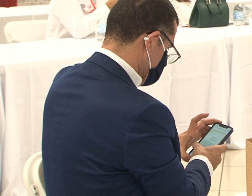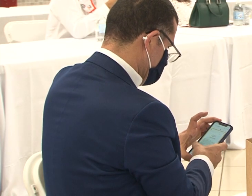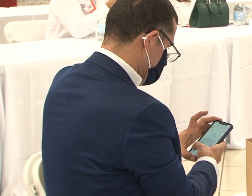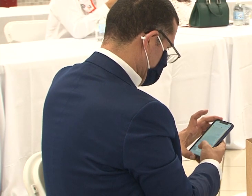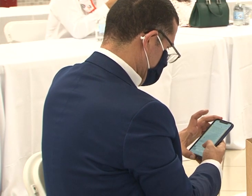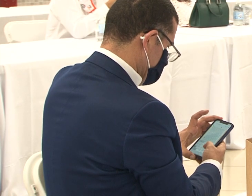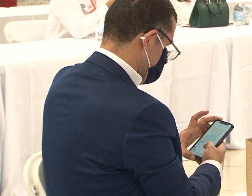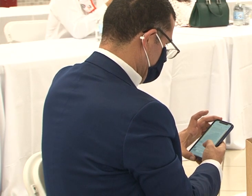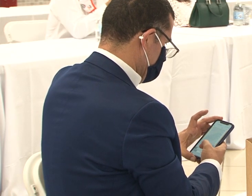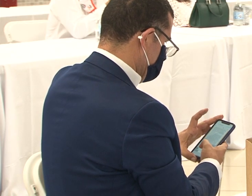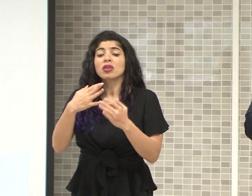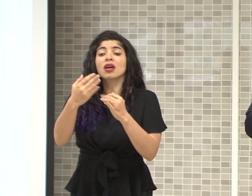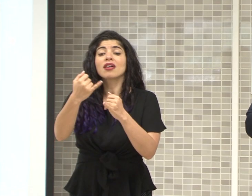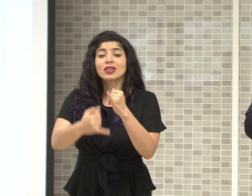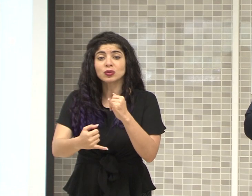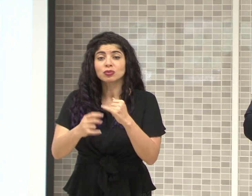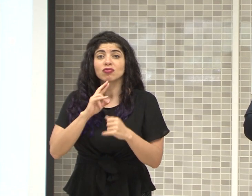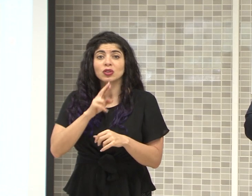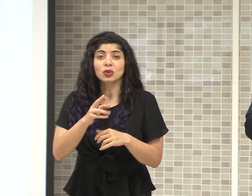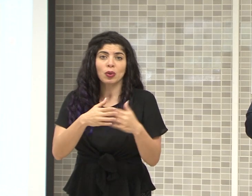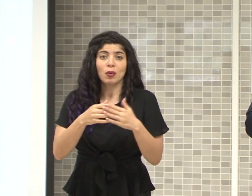independientemente del resultado, haremos historia.